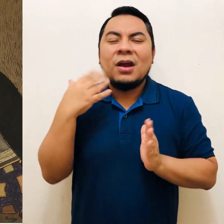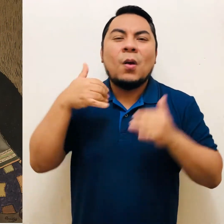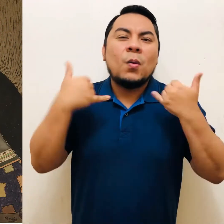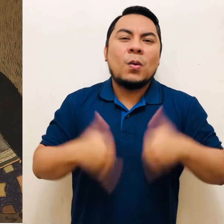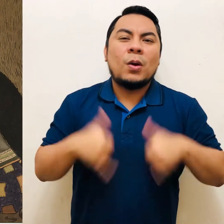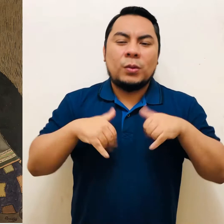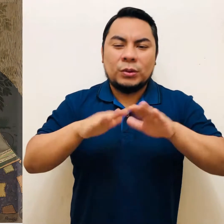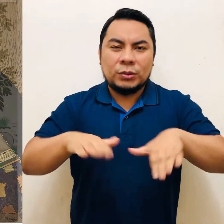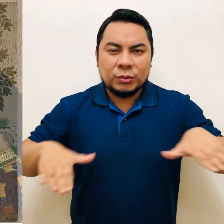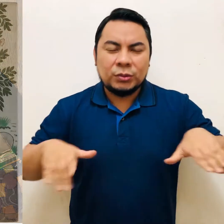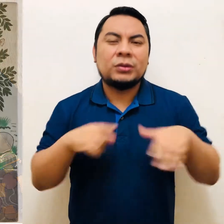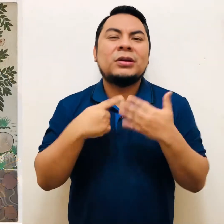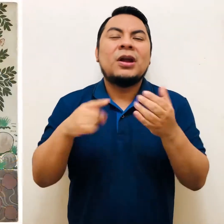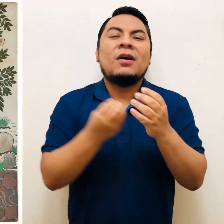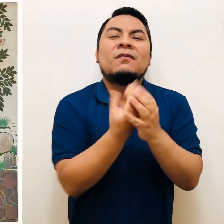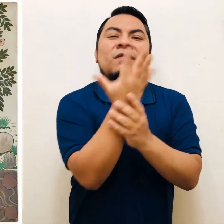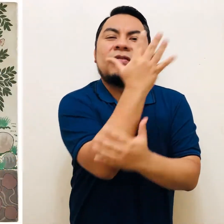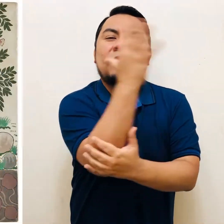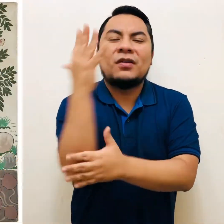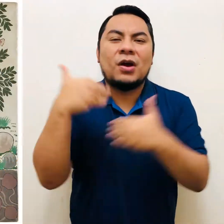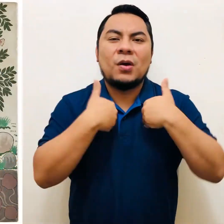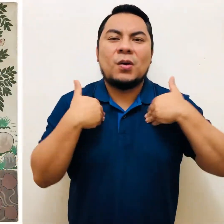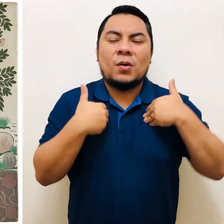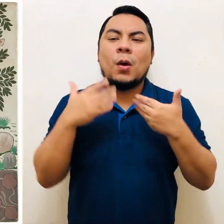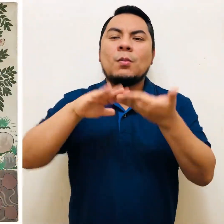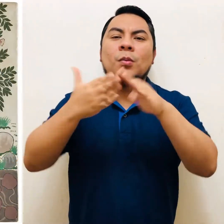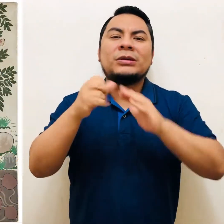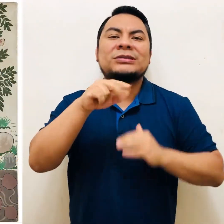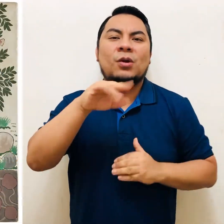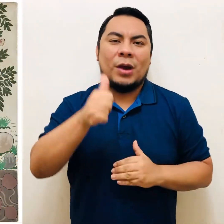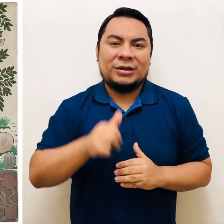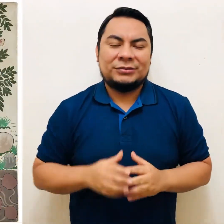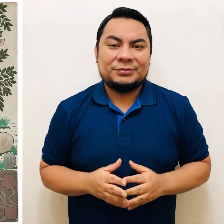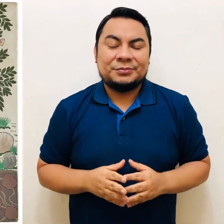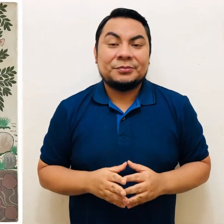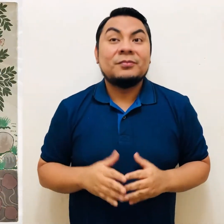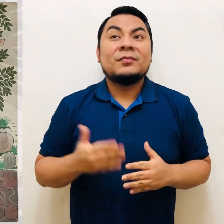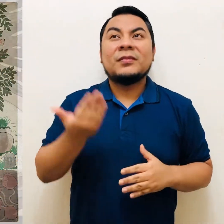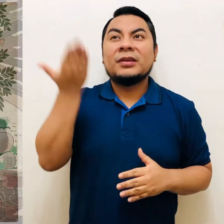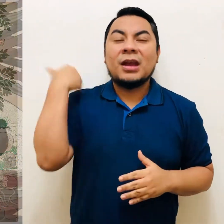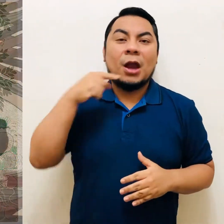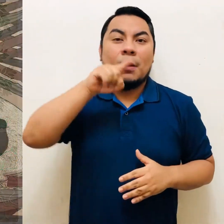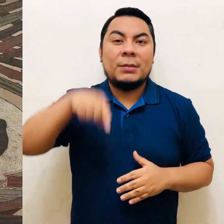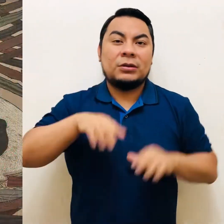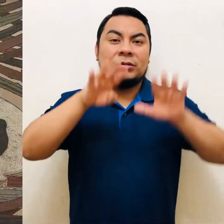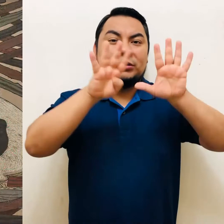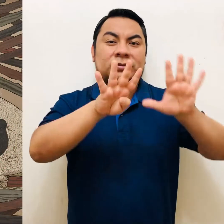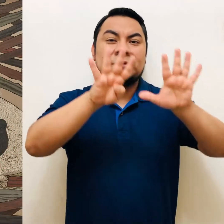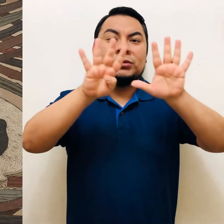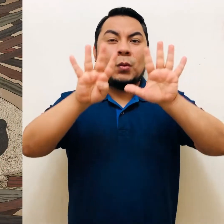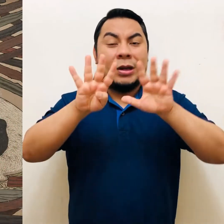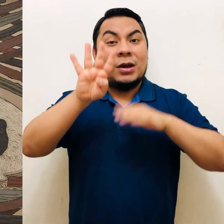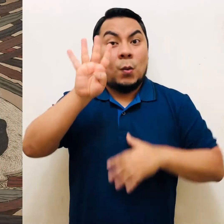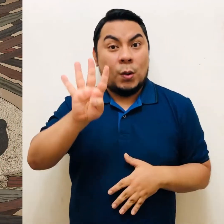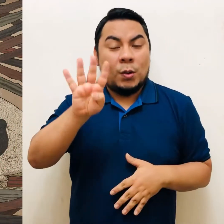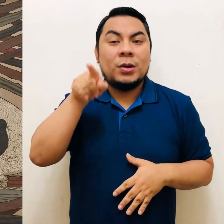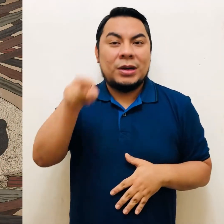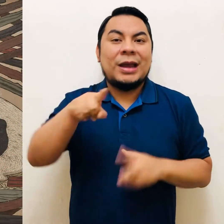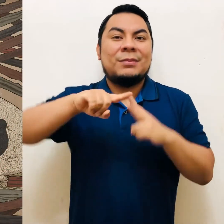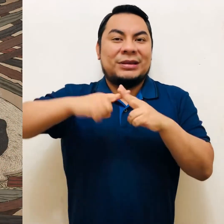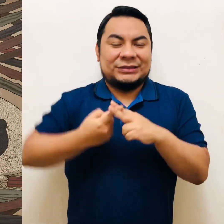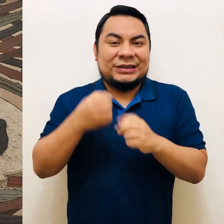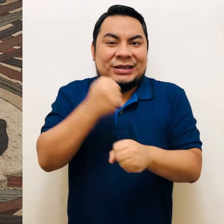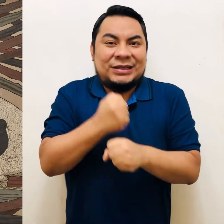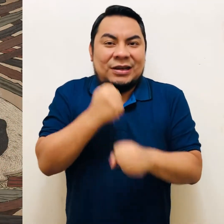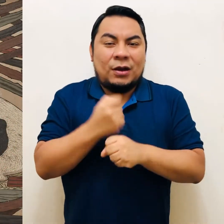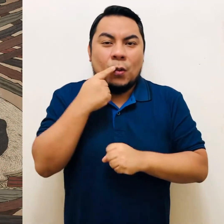y La Flora y Fauna del Pueblo de Sarwa. En 1994 empezó a